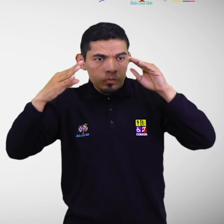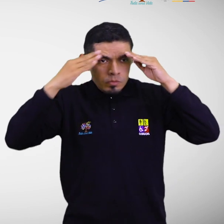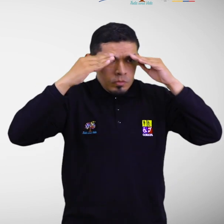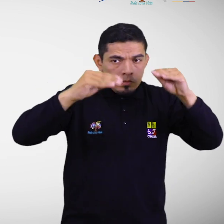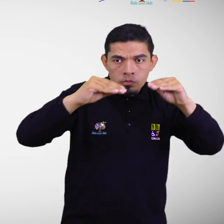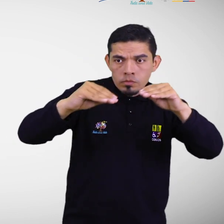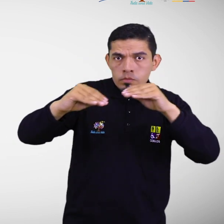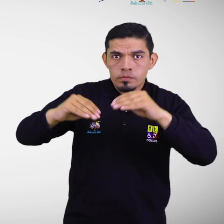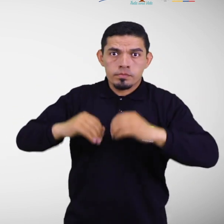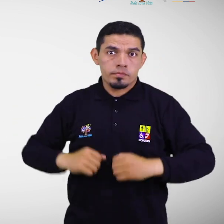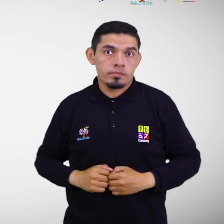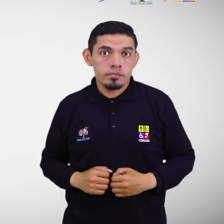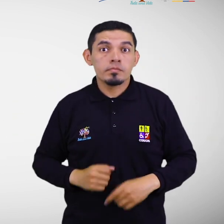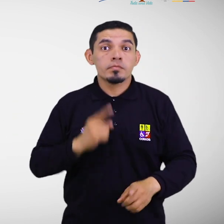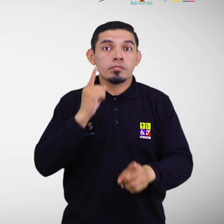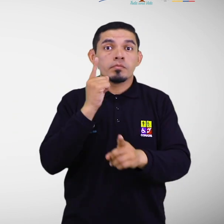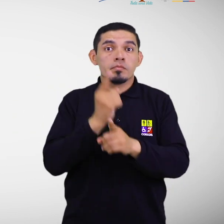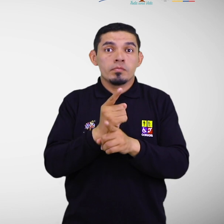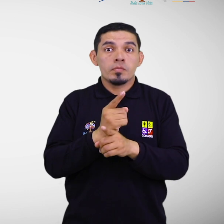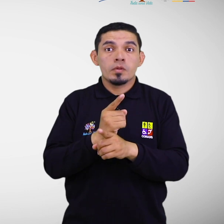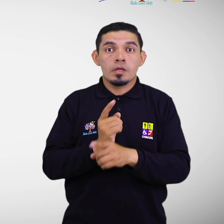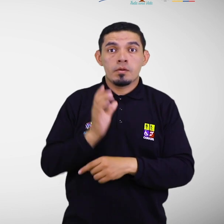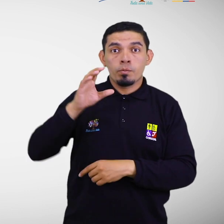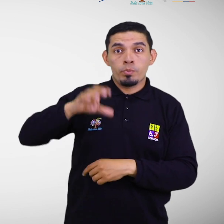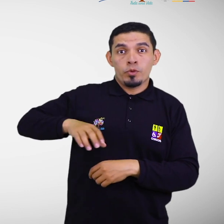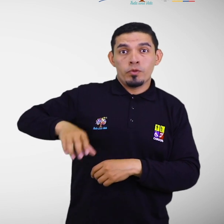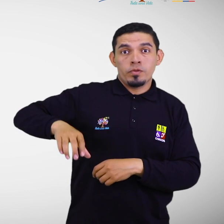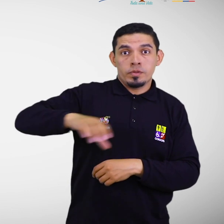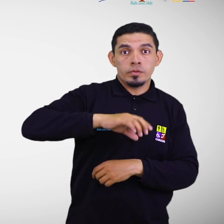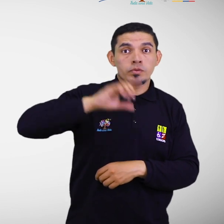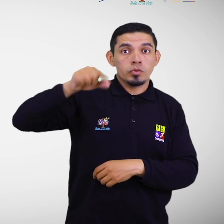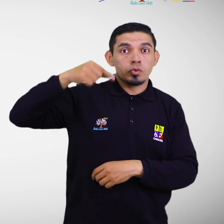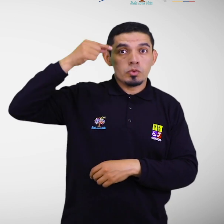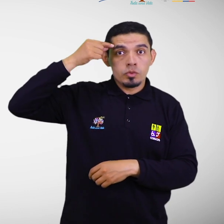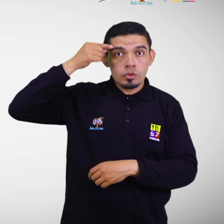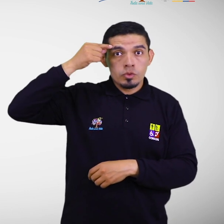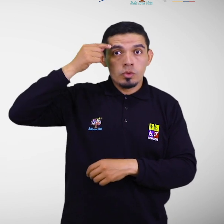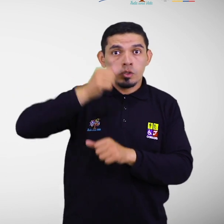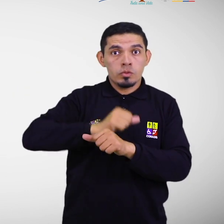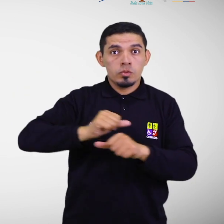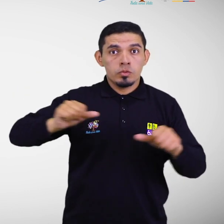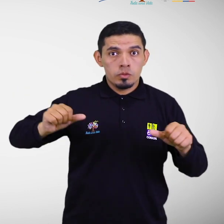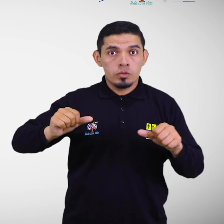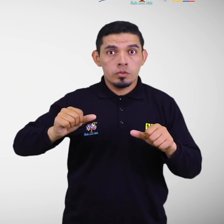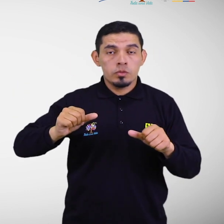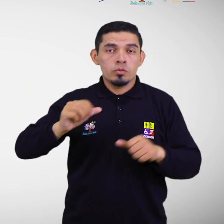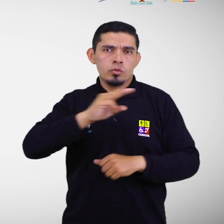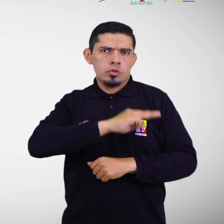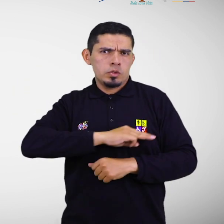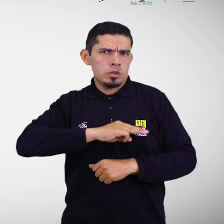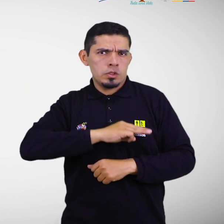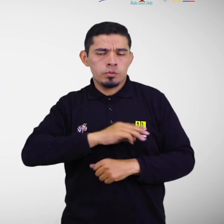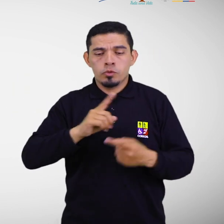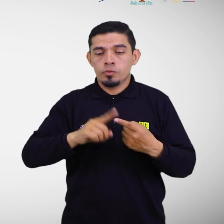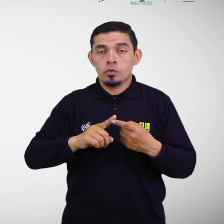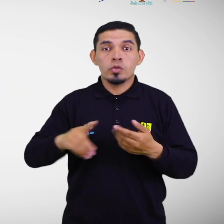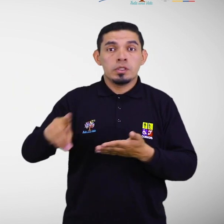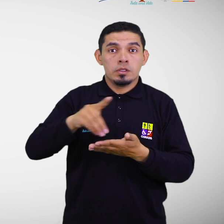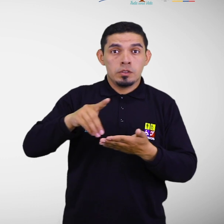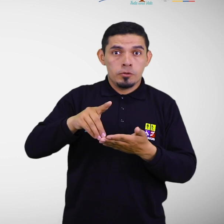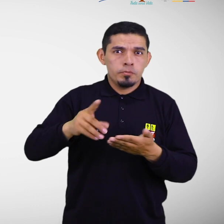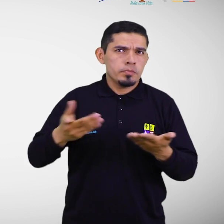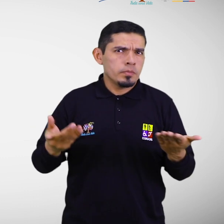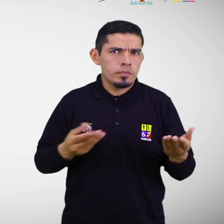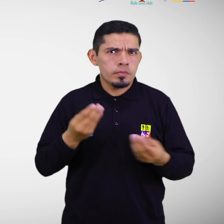Por lo tanto, en el nivel local le corresponde a los gobiernos autónomos descentralizados municipales o metropolitanos,